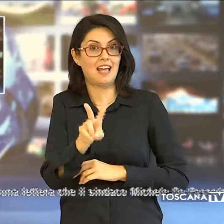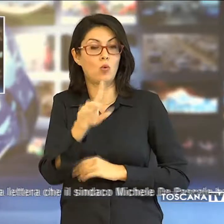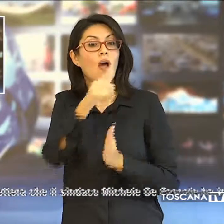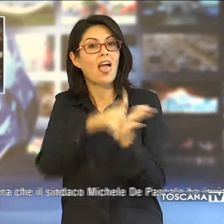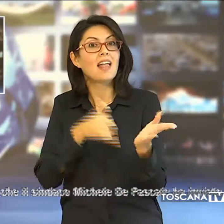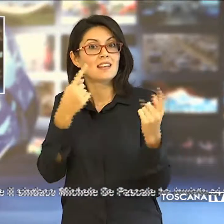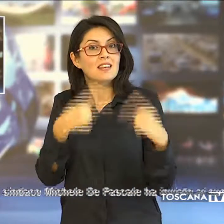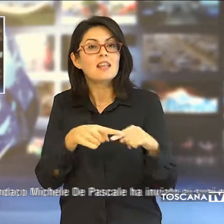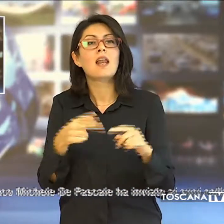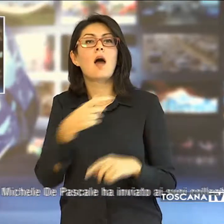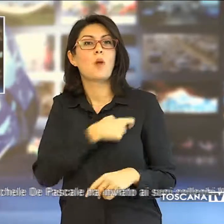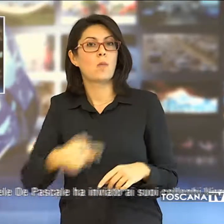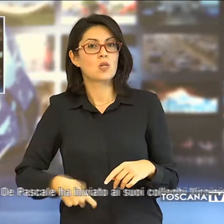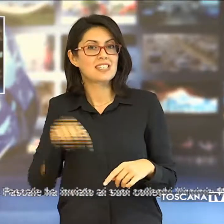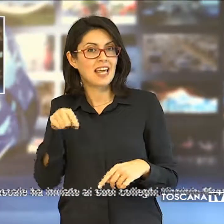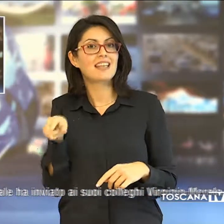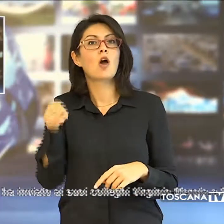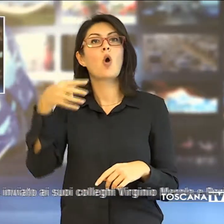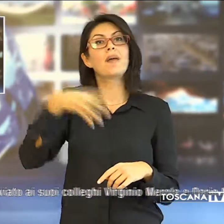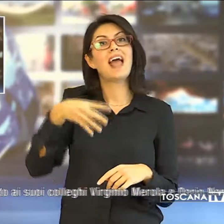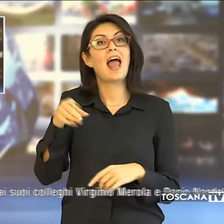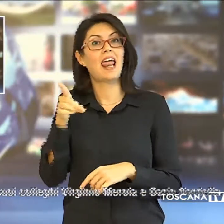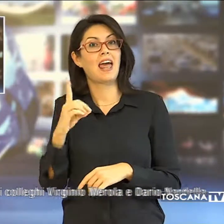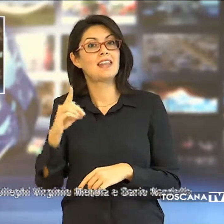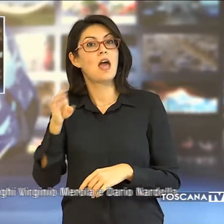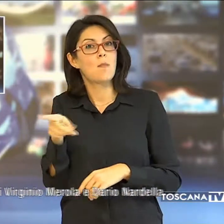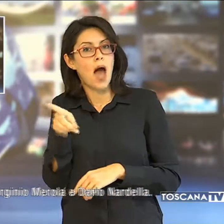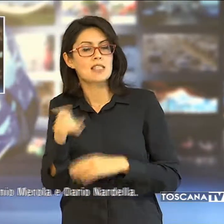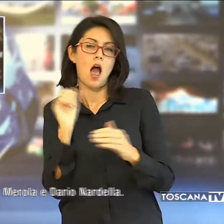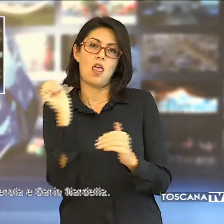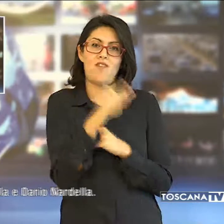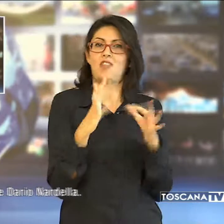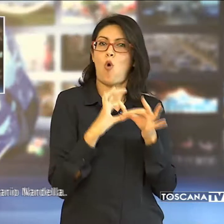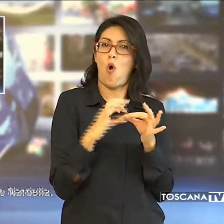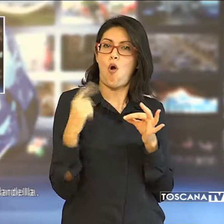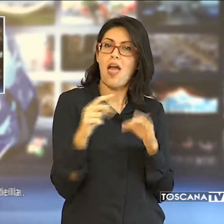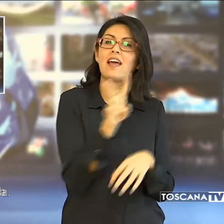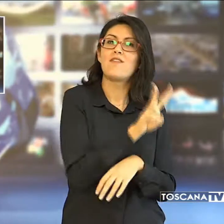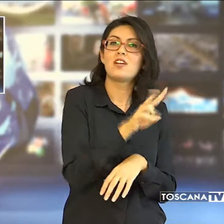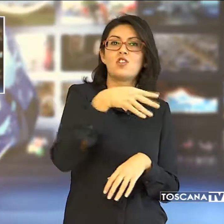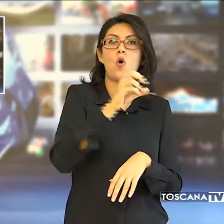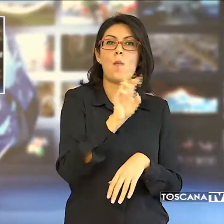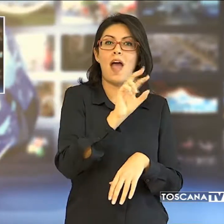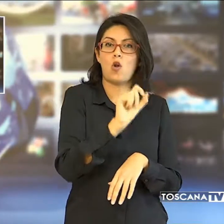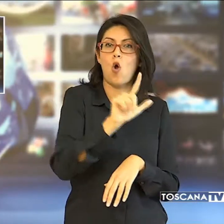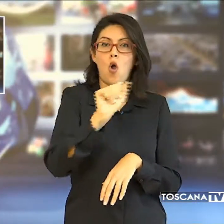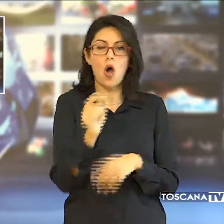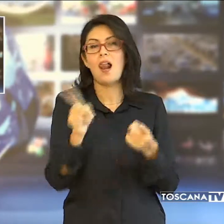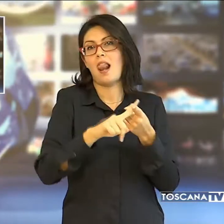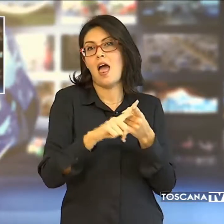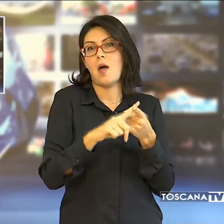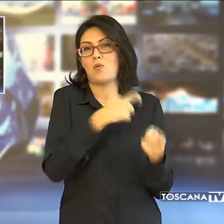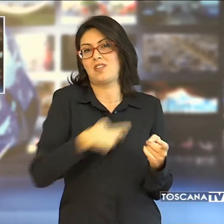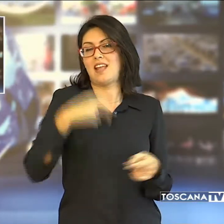che il Sindaco Michele De Pascale ha inviato ai suoi colleghi Virginio Merola e Dario